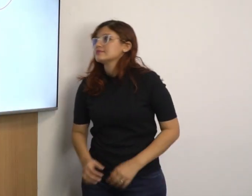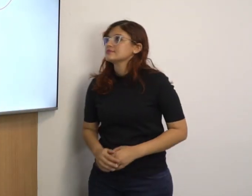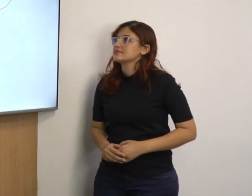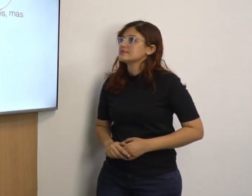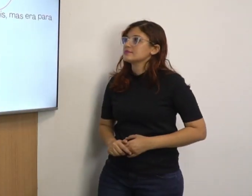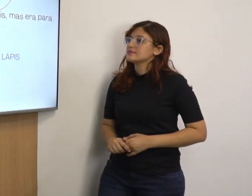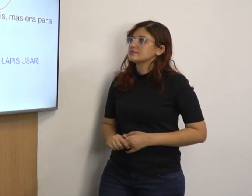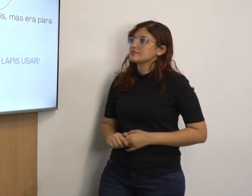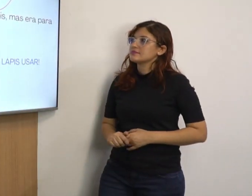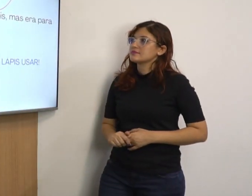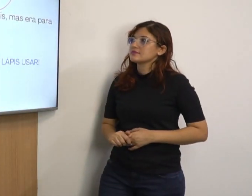Vamos ver a frase.